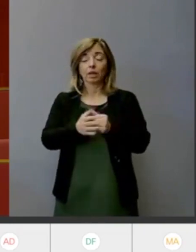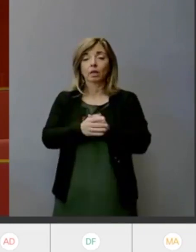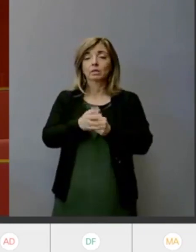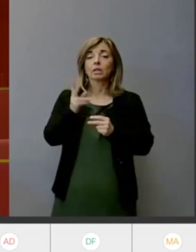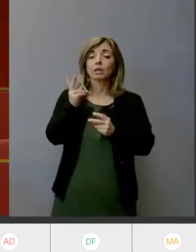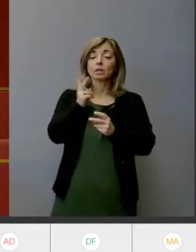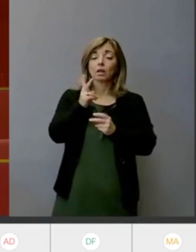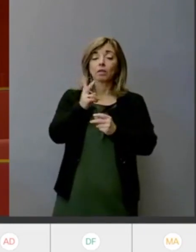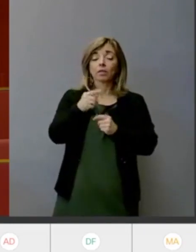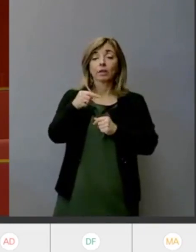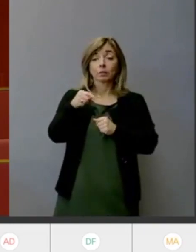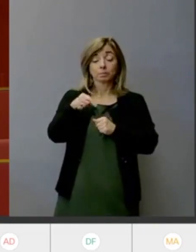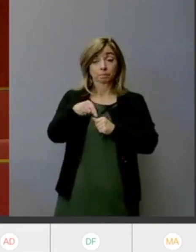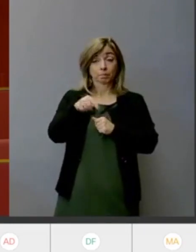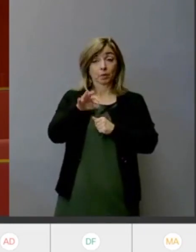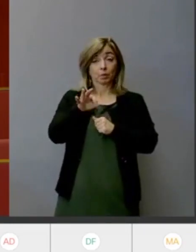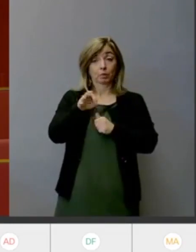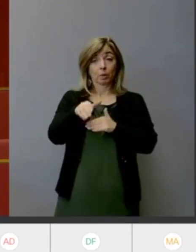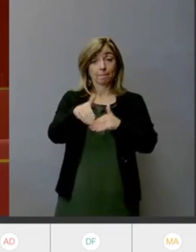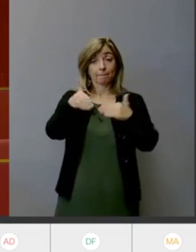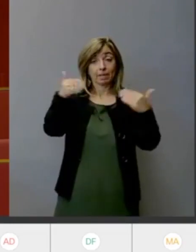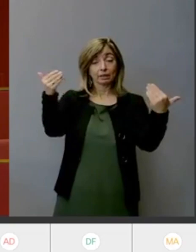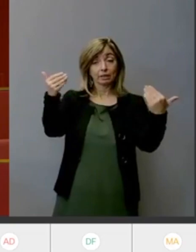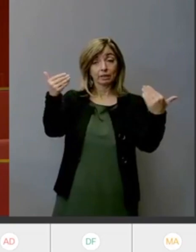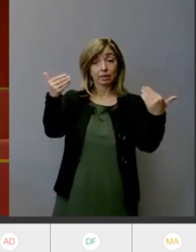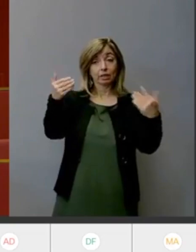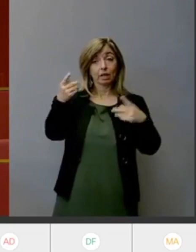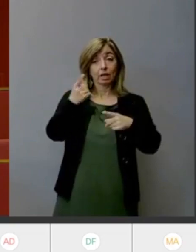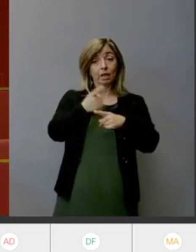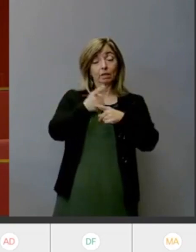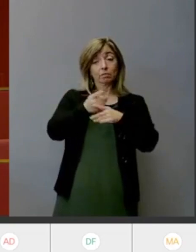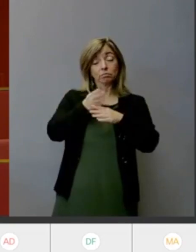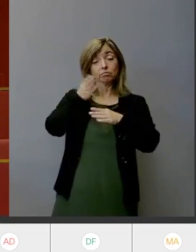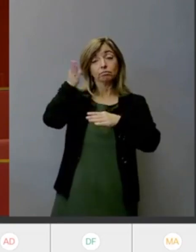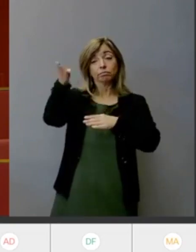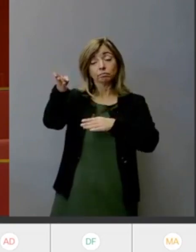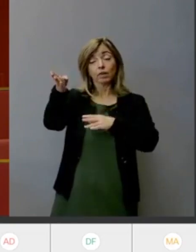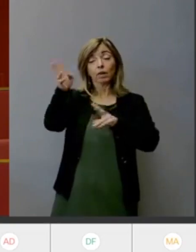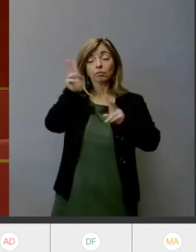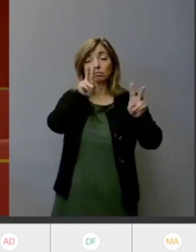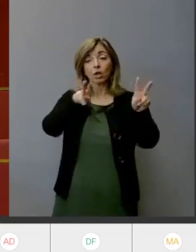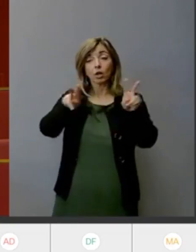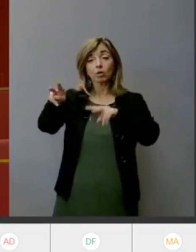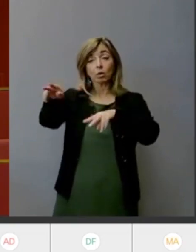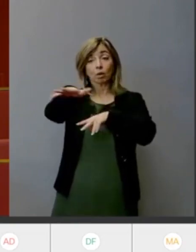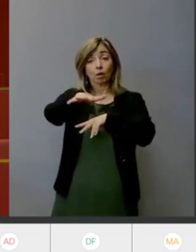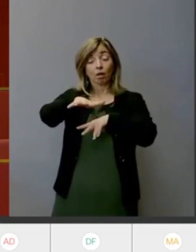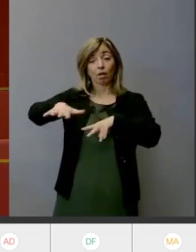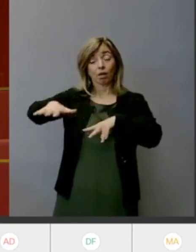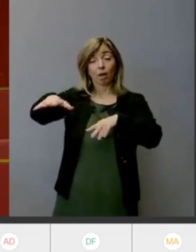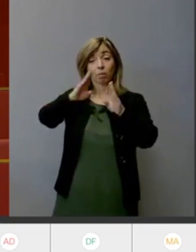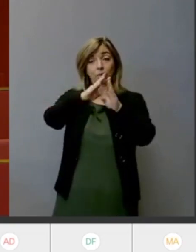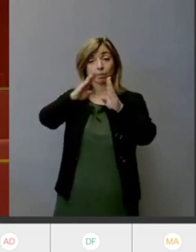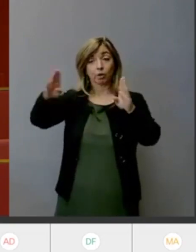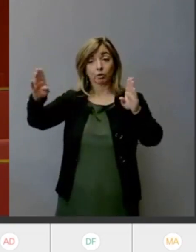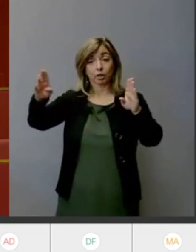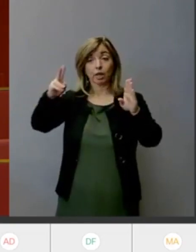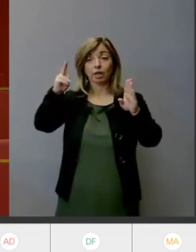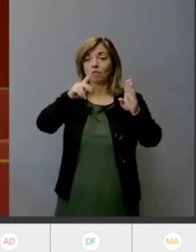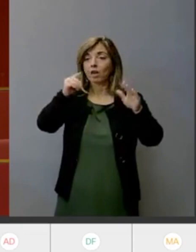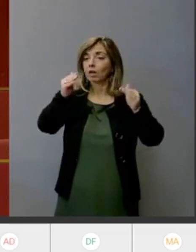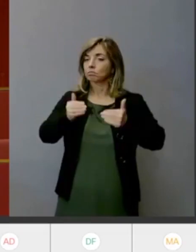e palese stamattina ci sarebbe stato anche un sopralluogo poi rinviato per cui diventa difficile comprendere se